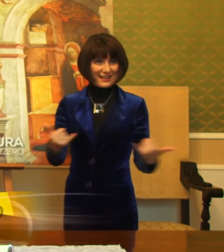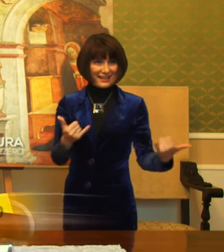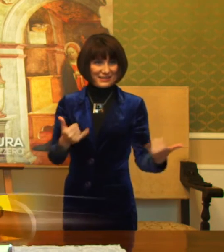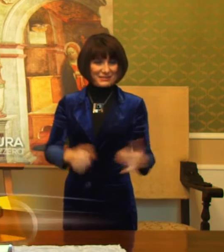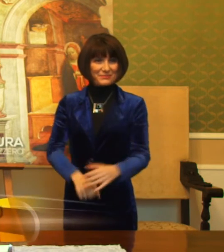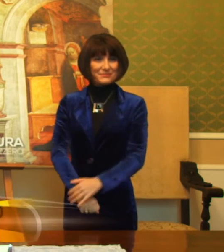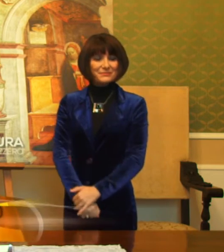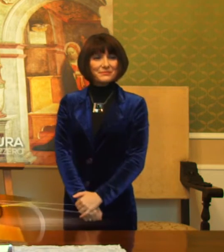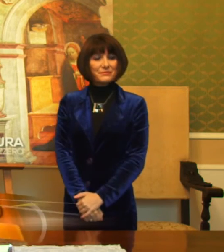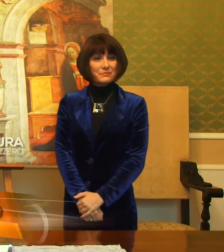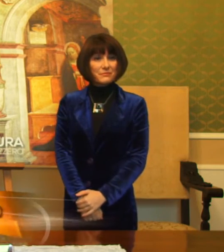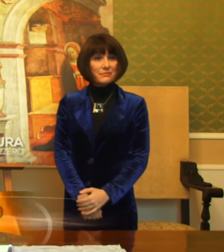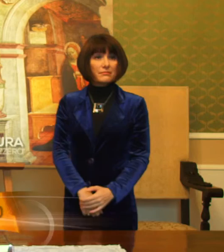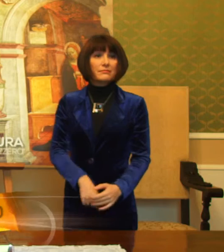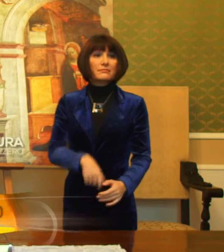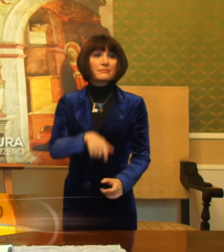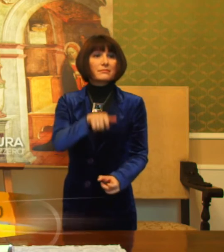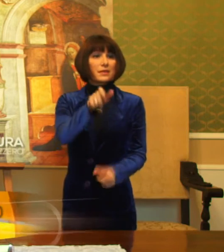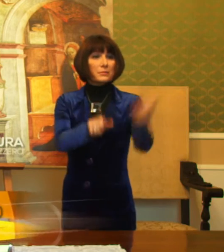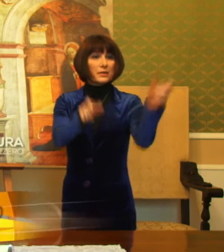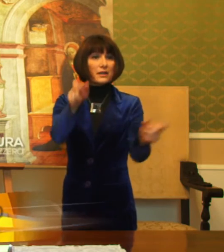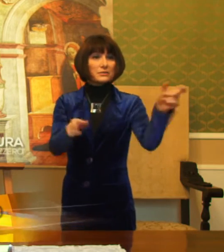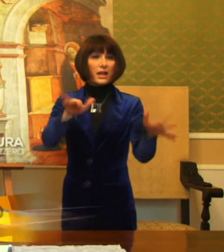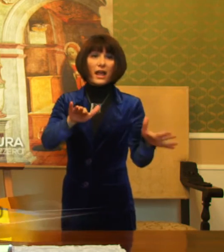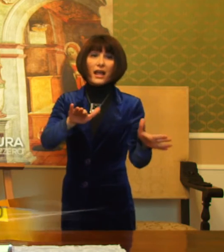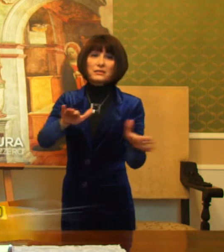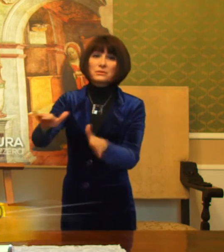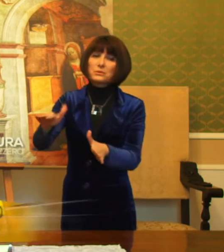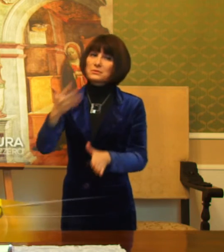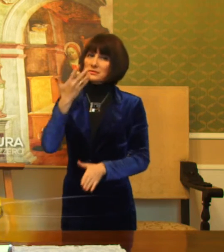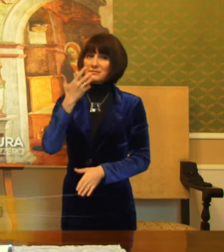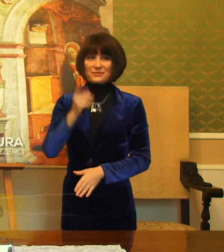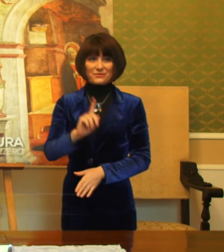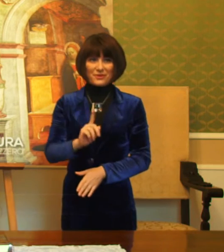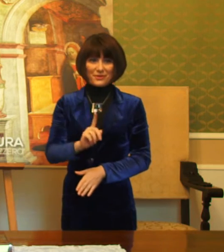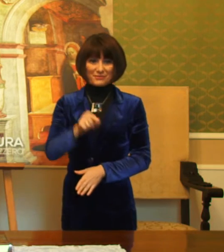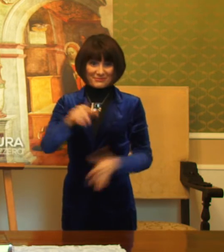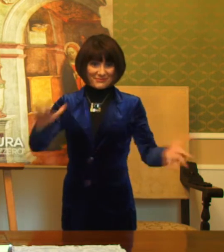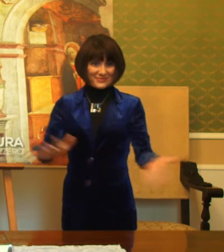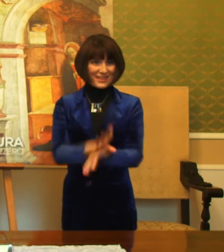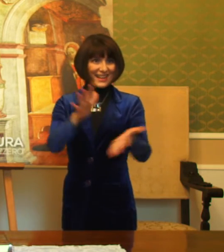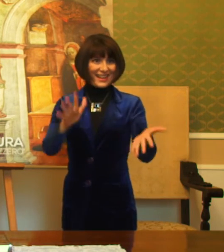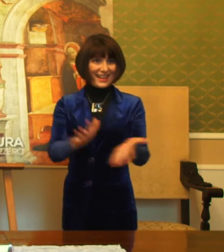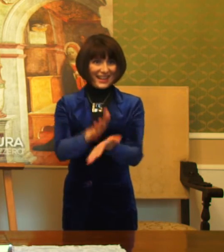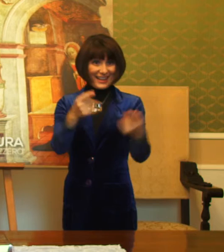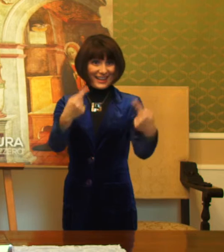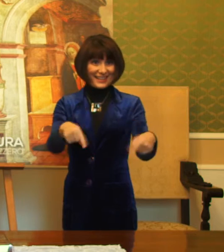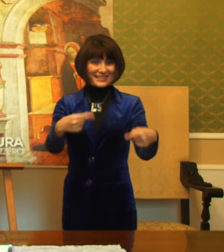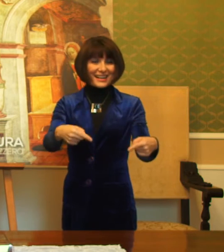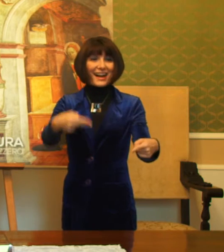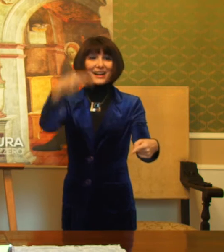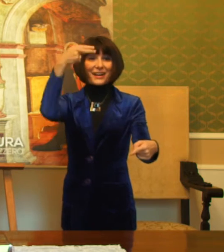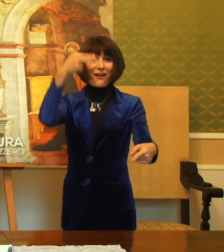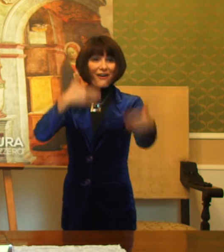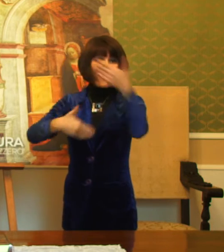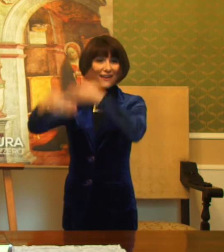vorrei davvero che nessuna persona si sentisse esclusa da questa festa che ricorda la nascita